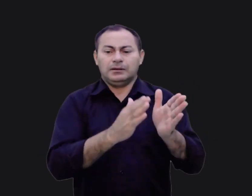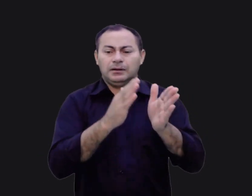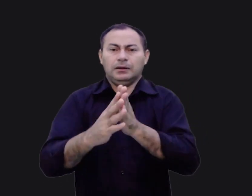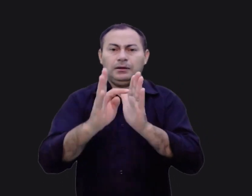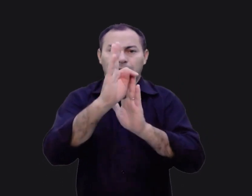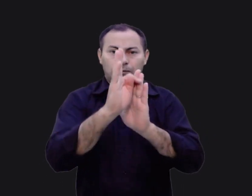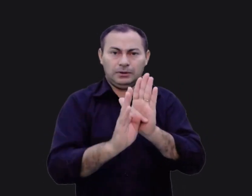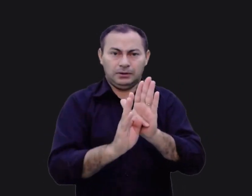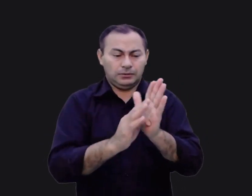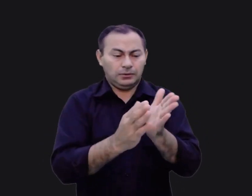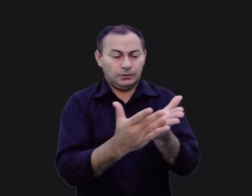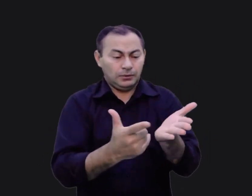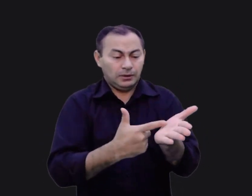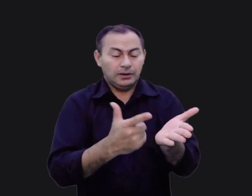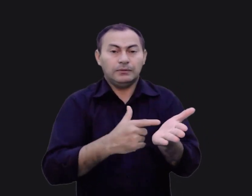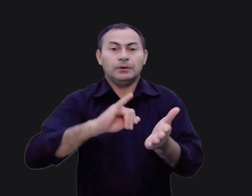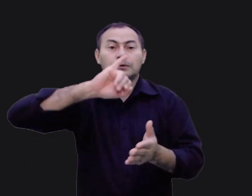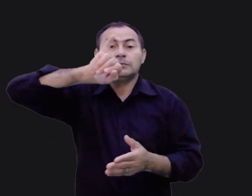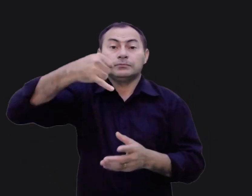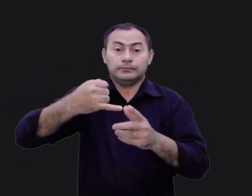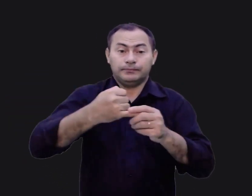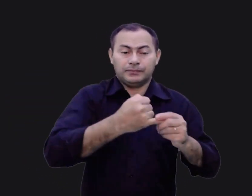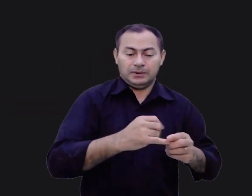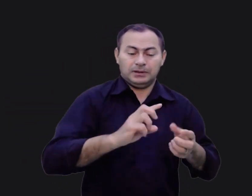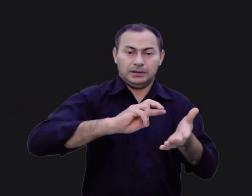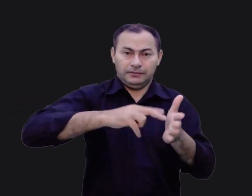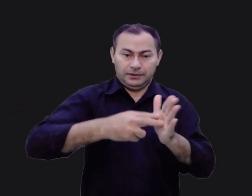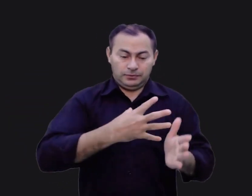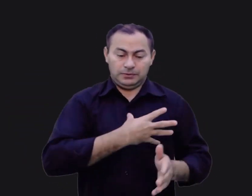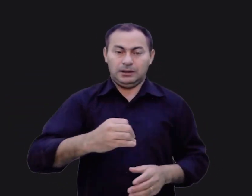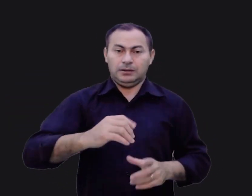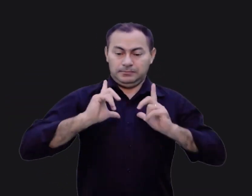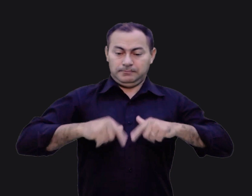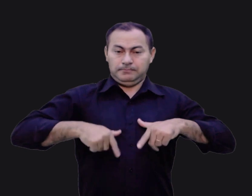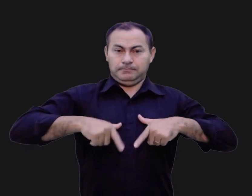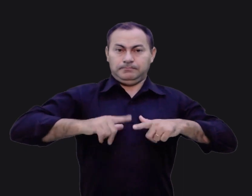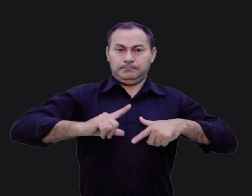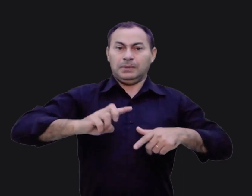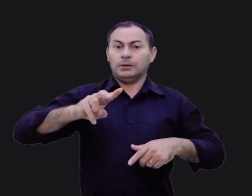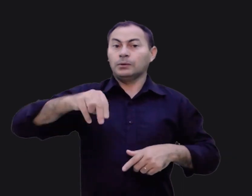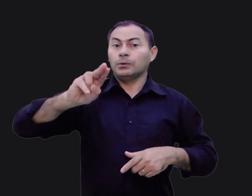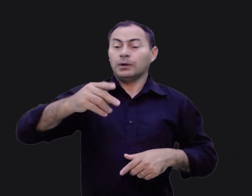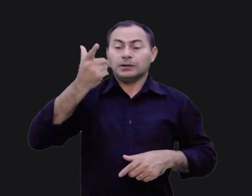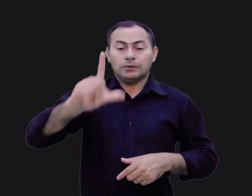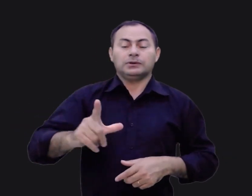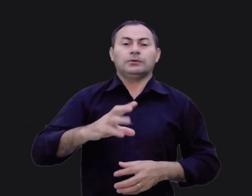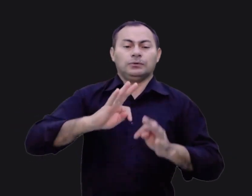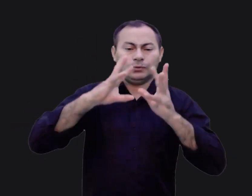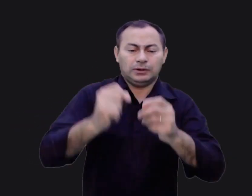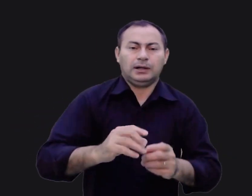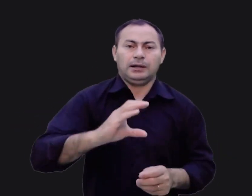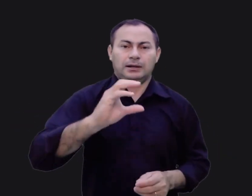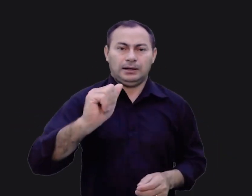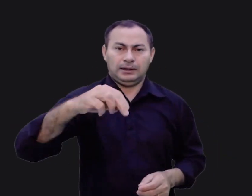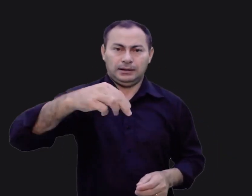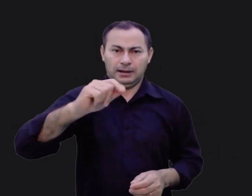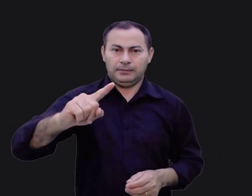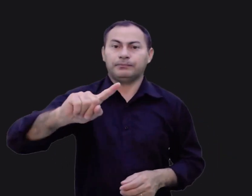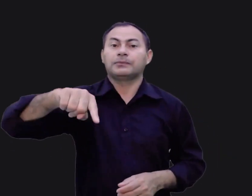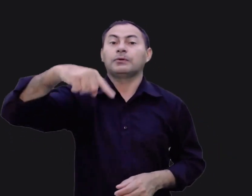nessa parte do livro de Josué. O que significa que os filhos de Israel nunca conquistaram totalmente Canaã. No próximo